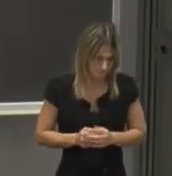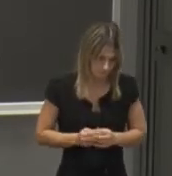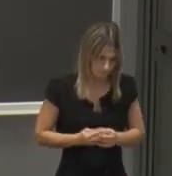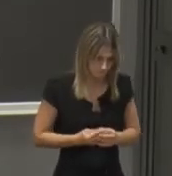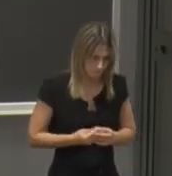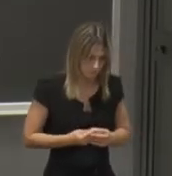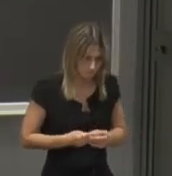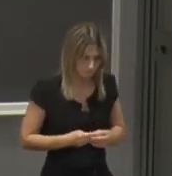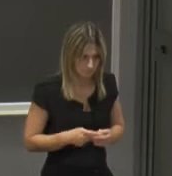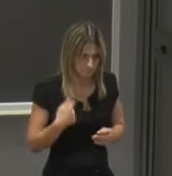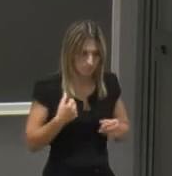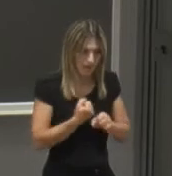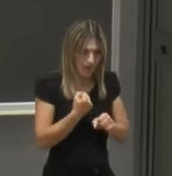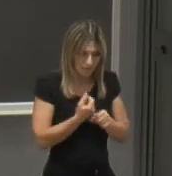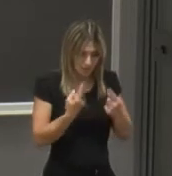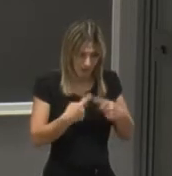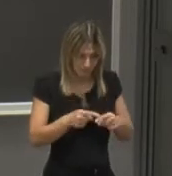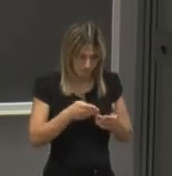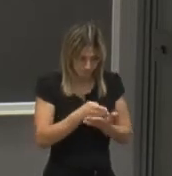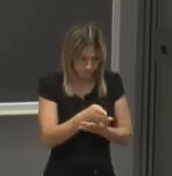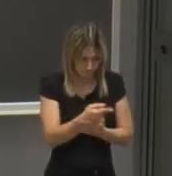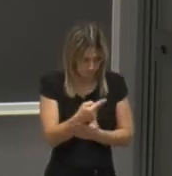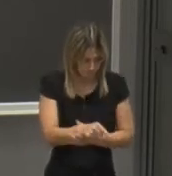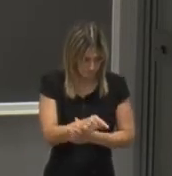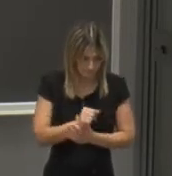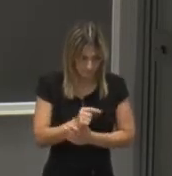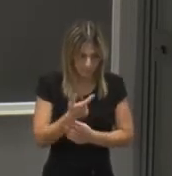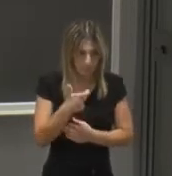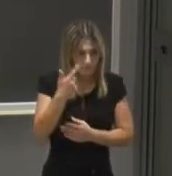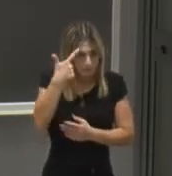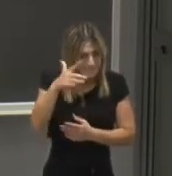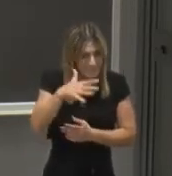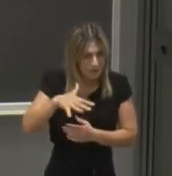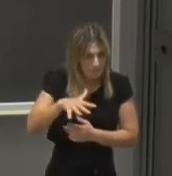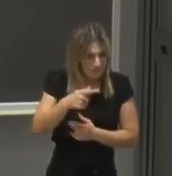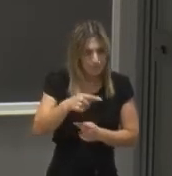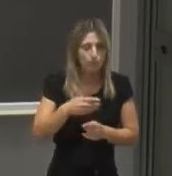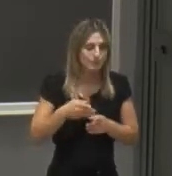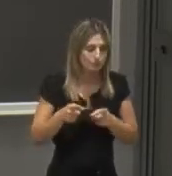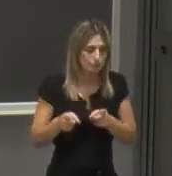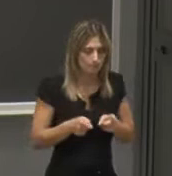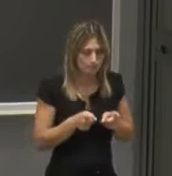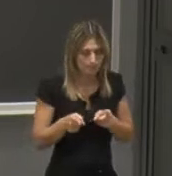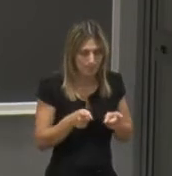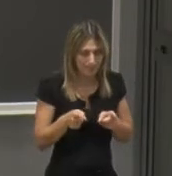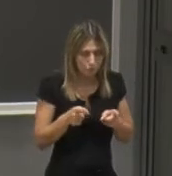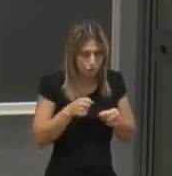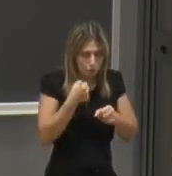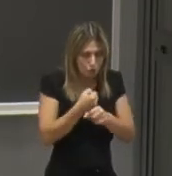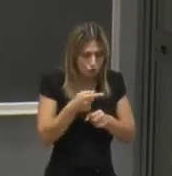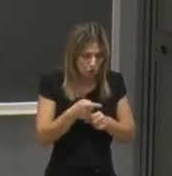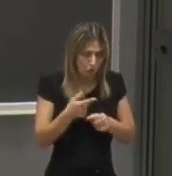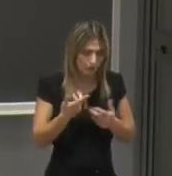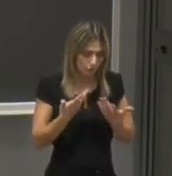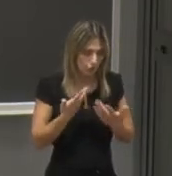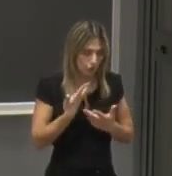stiamo lavorando in questa direzione perché come sapete in questa fase storica c'è una